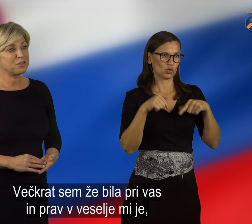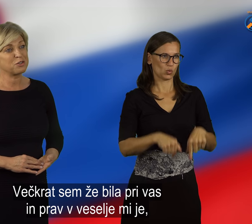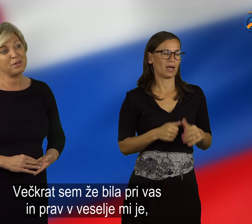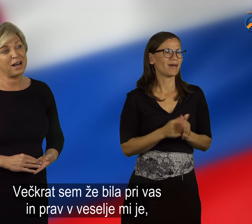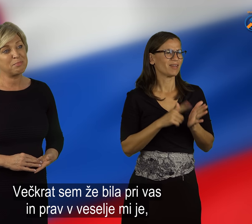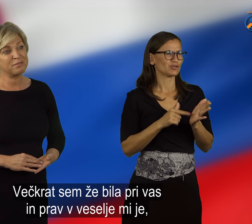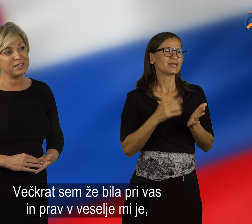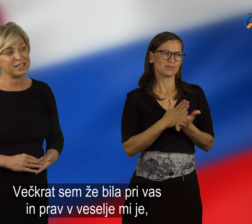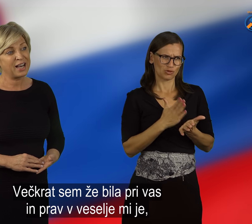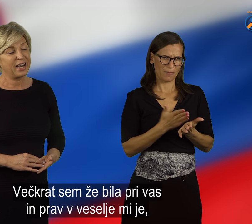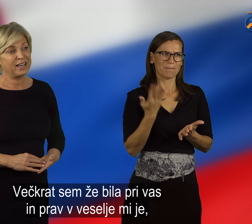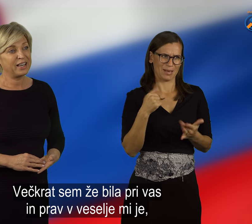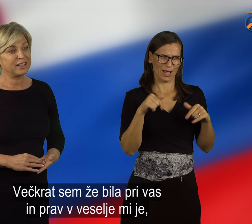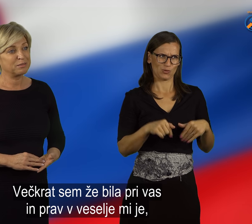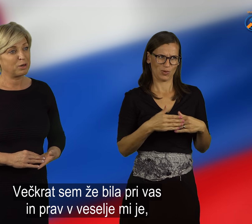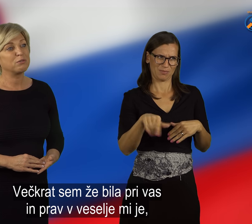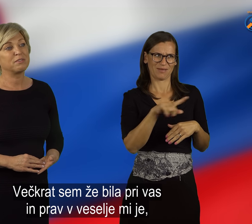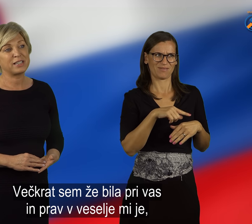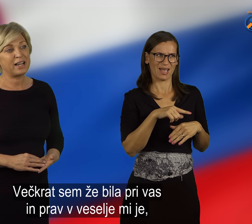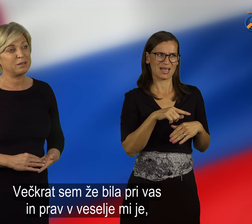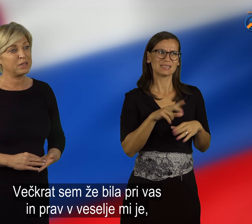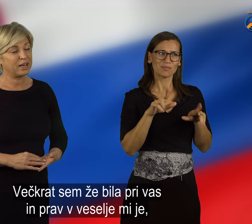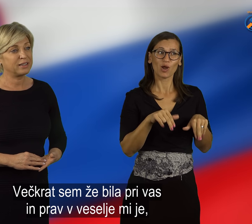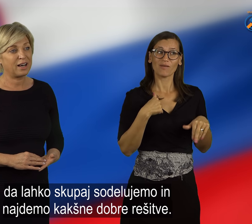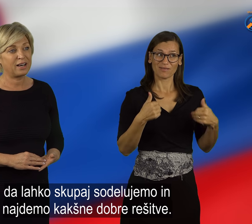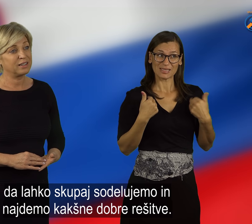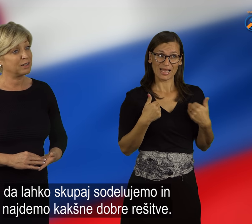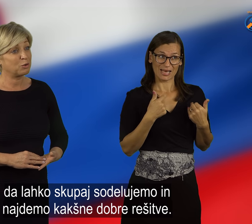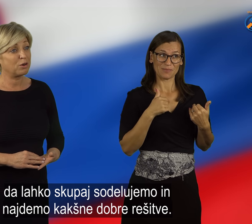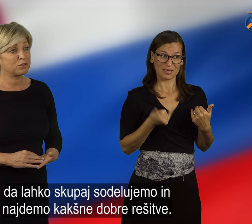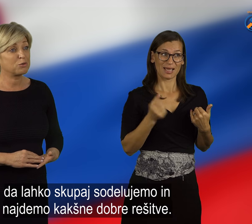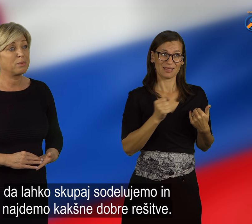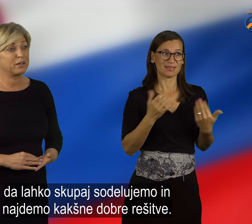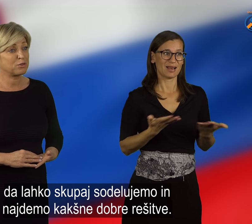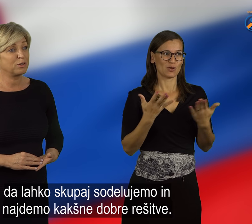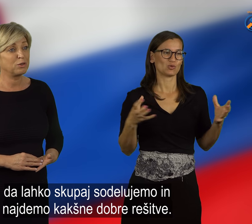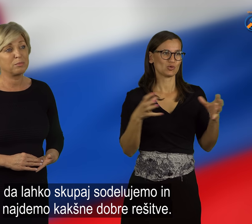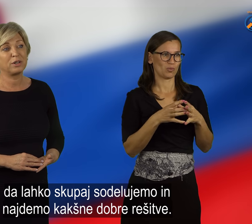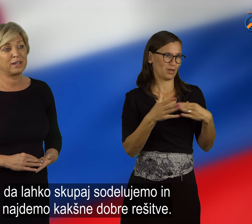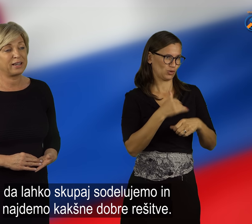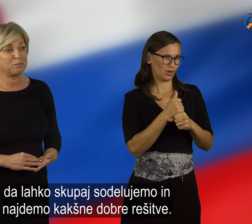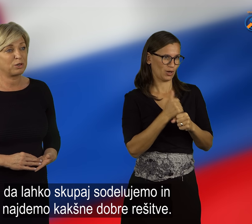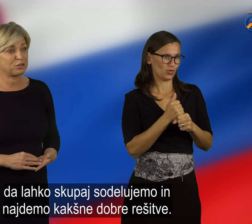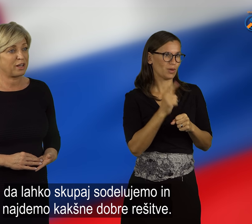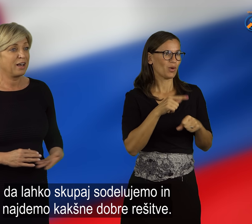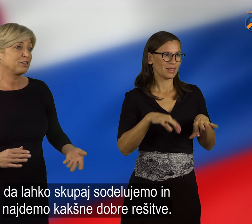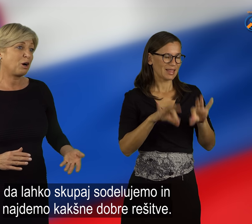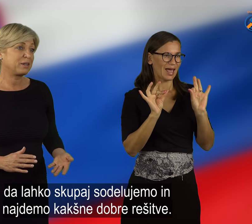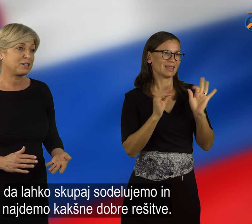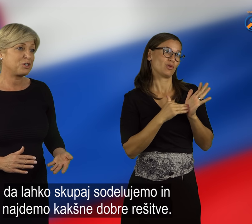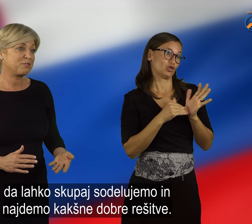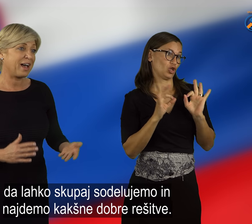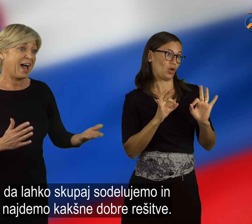večkrat sem že bila pri vas in prav veselje mi je, da lahko skupaj sodelujemo in najdemo kakšne